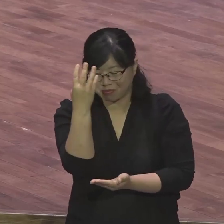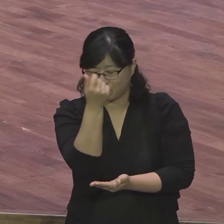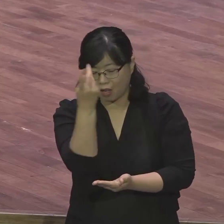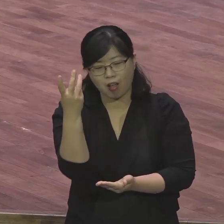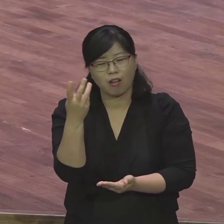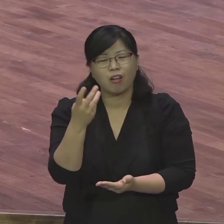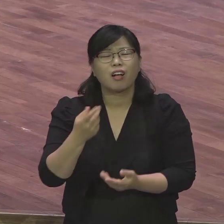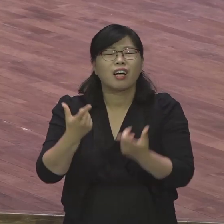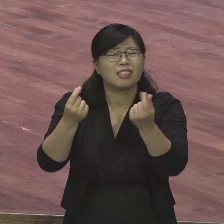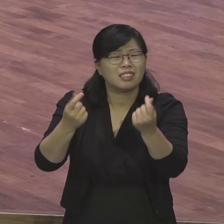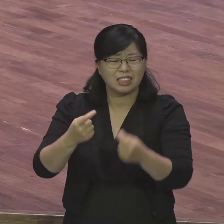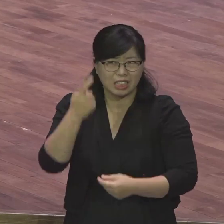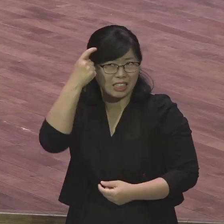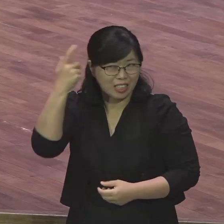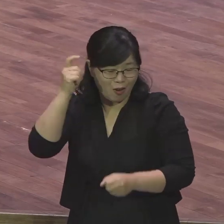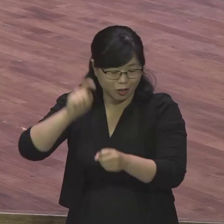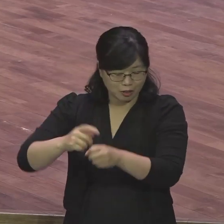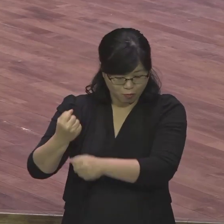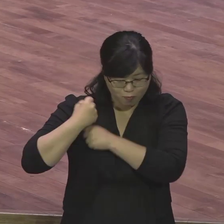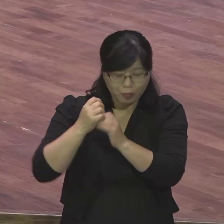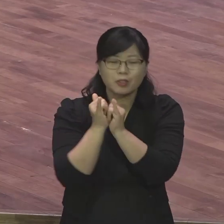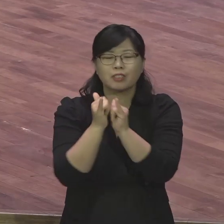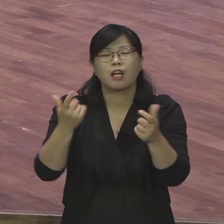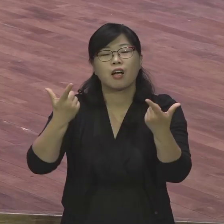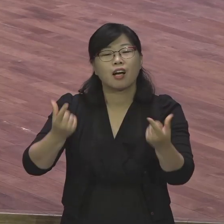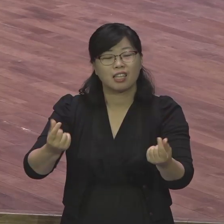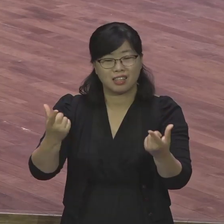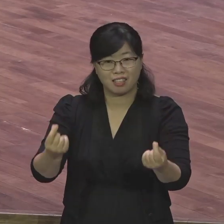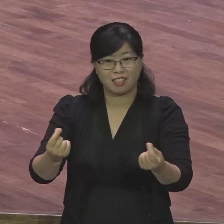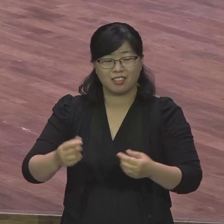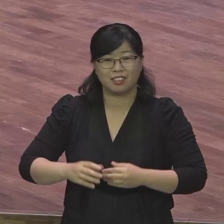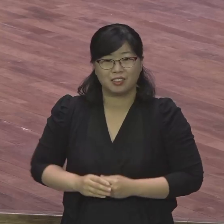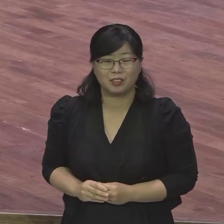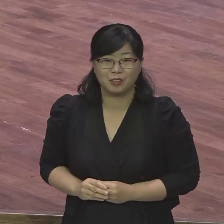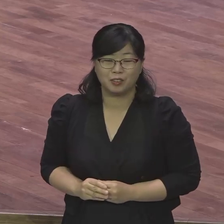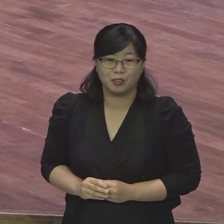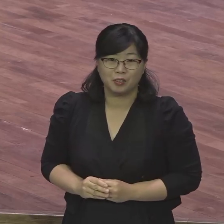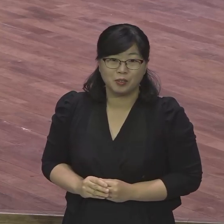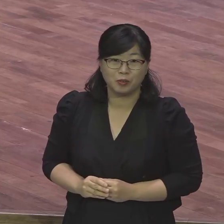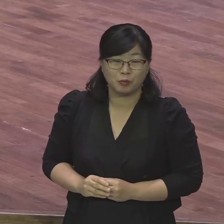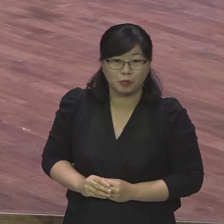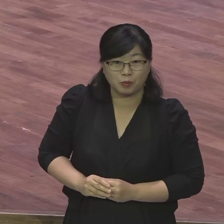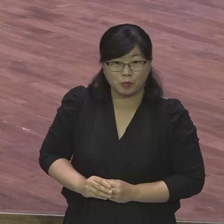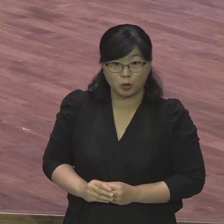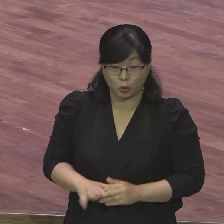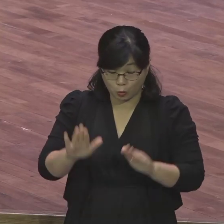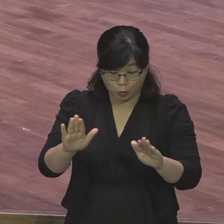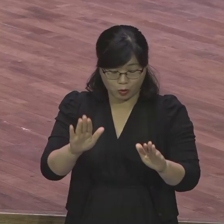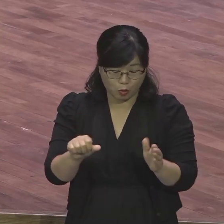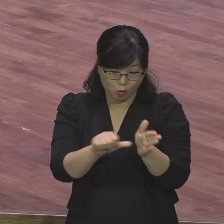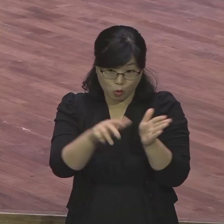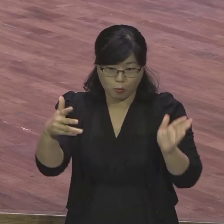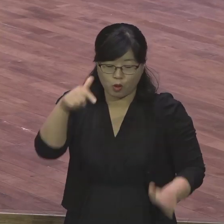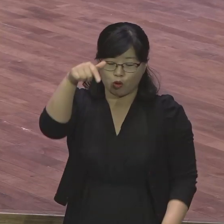구세군 울리암 부스라는 분이 장립을 했는데 군인같이 참 계급이 다 있어요.